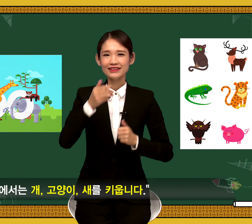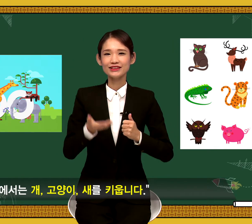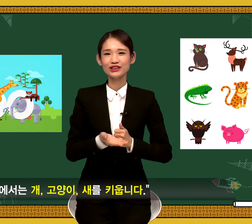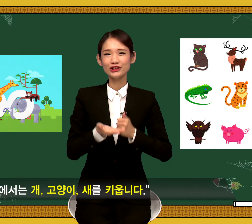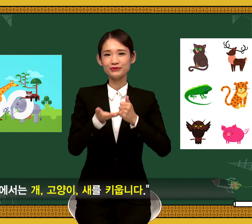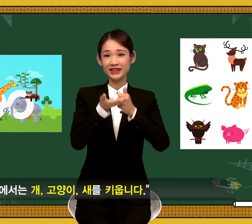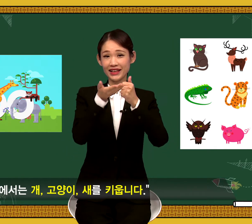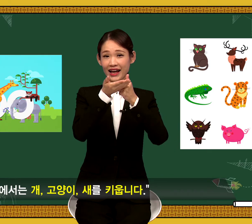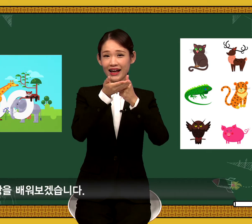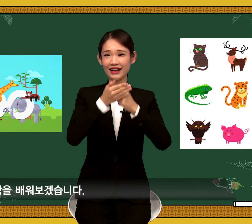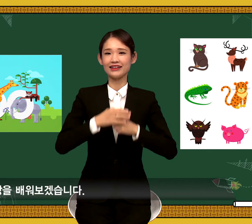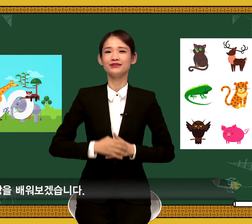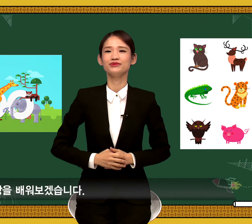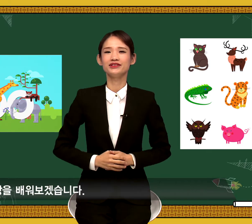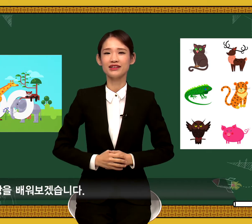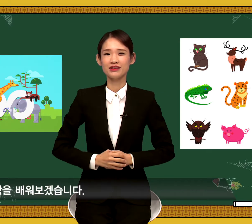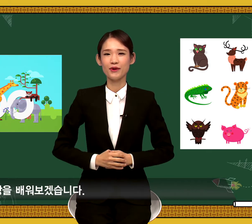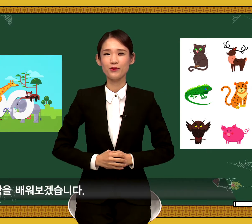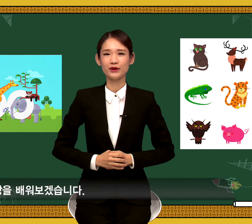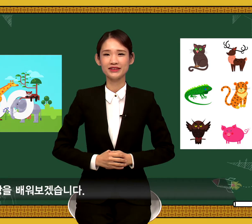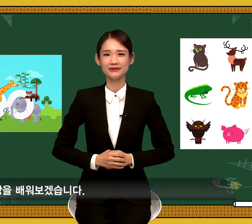키웁니다. 라는 문장을 배워보겠습니다.